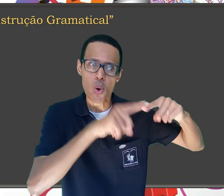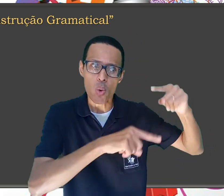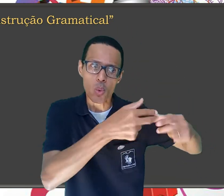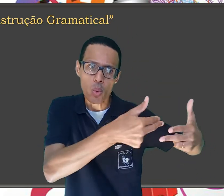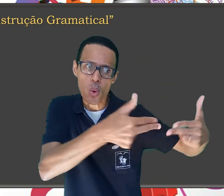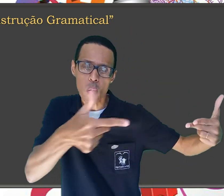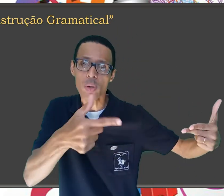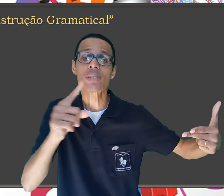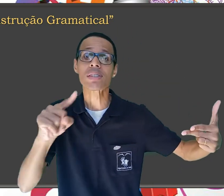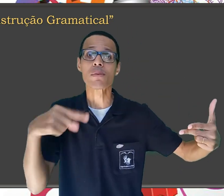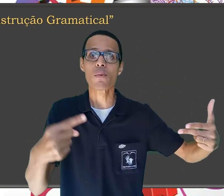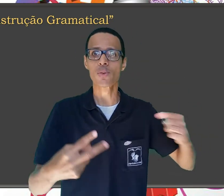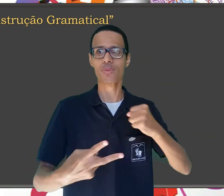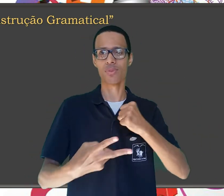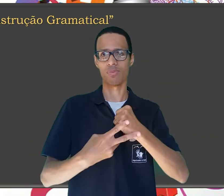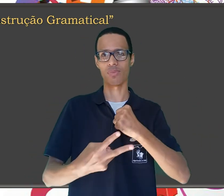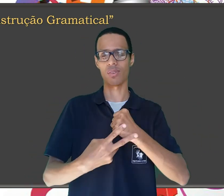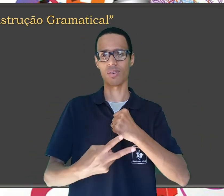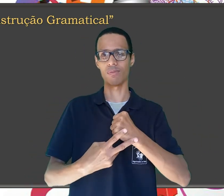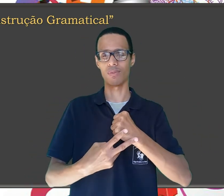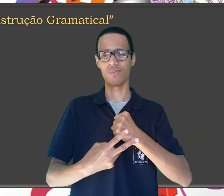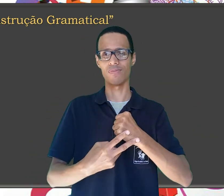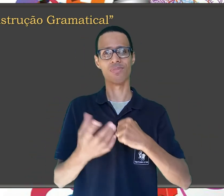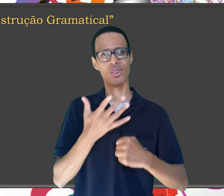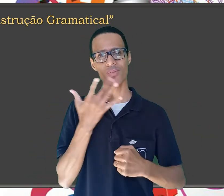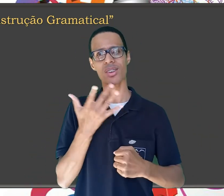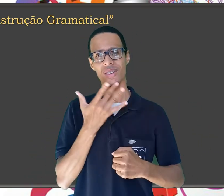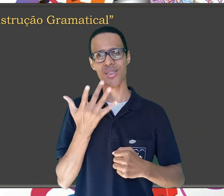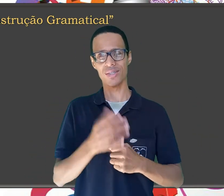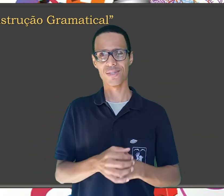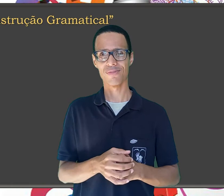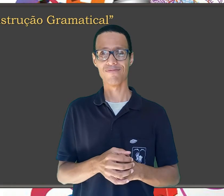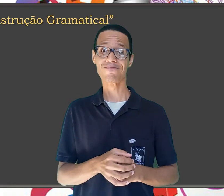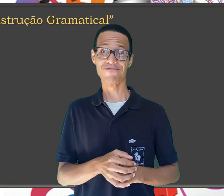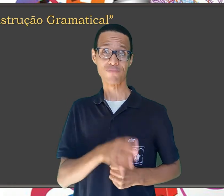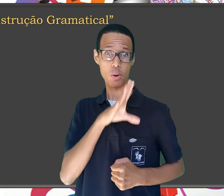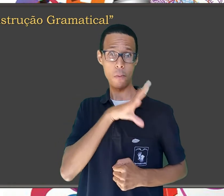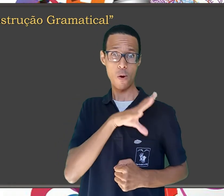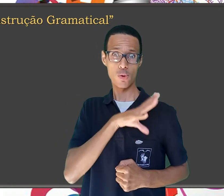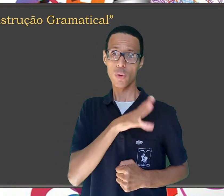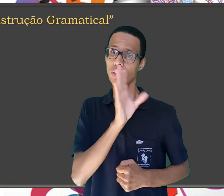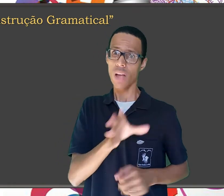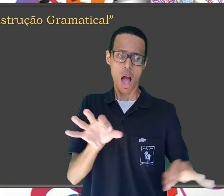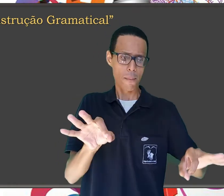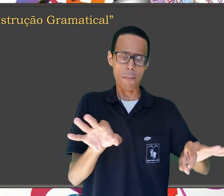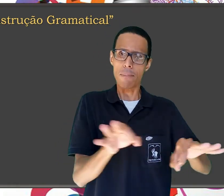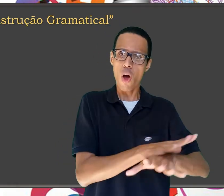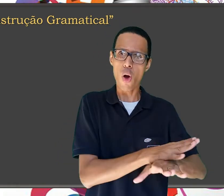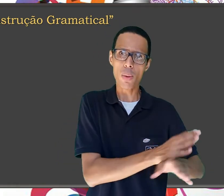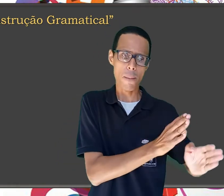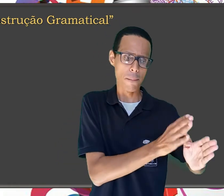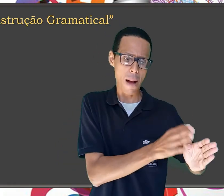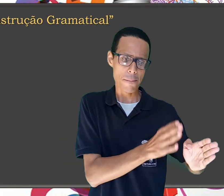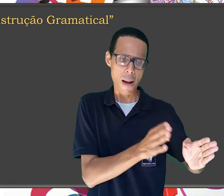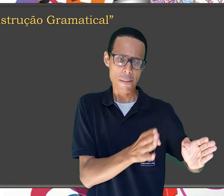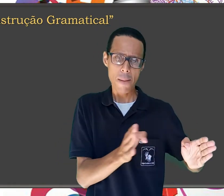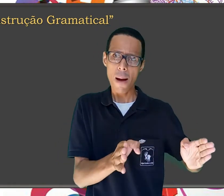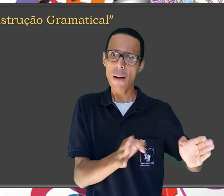ação. A convenção linguística da língua portuguesa já está pronta. A estrutura é esta.